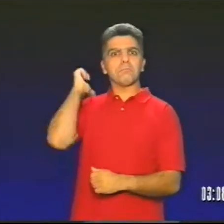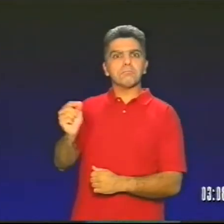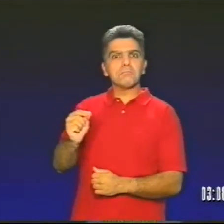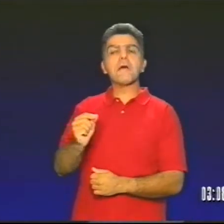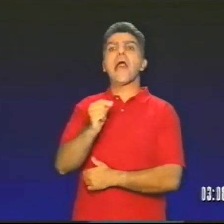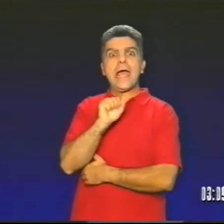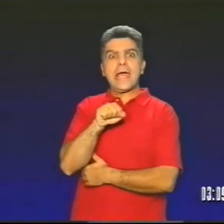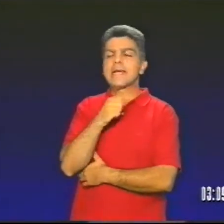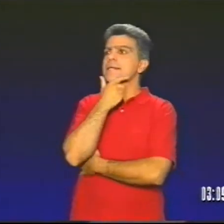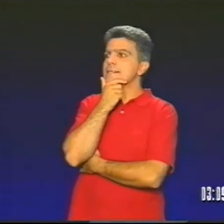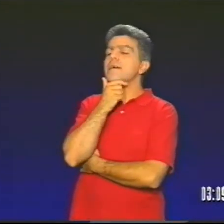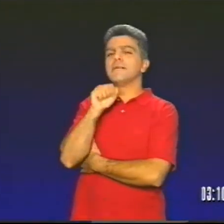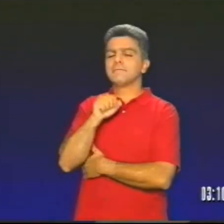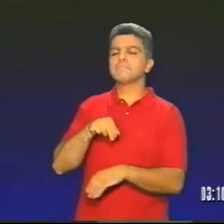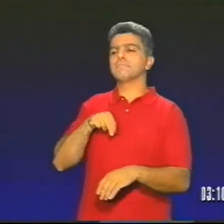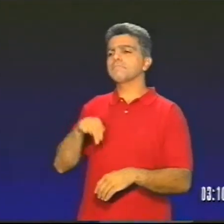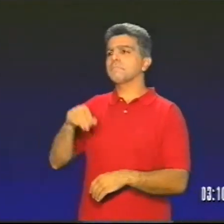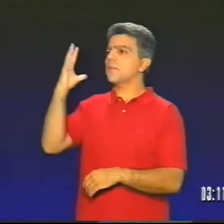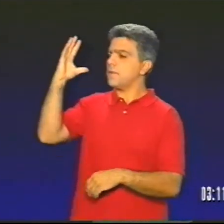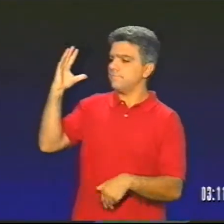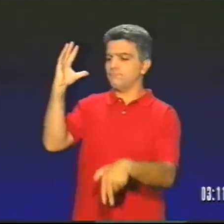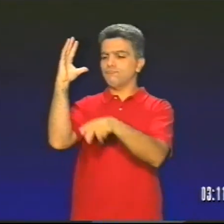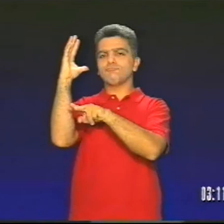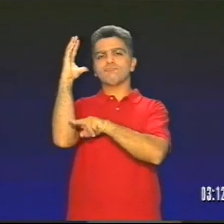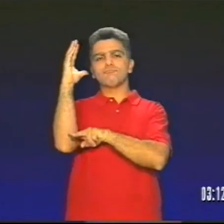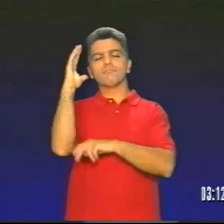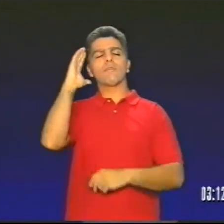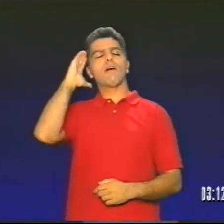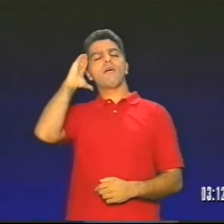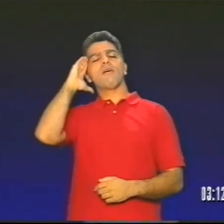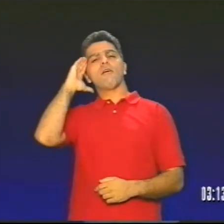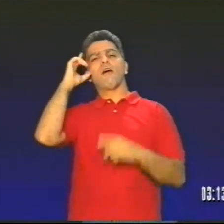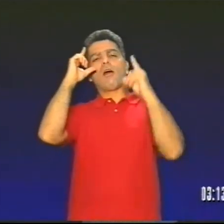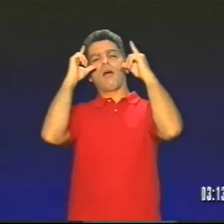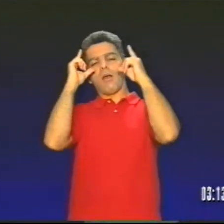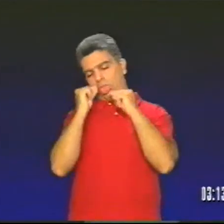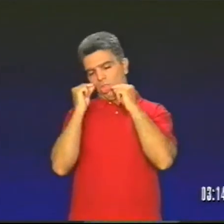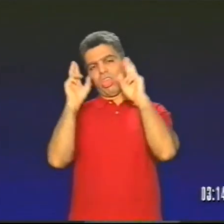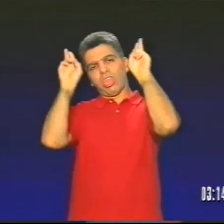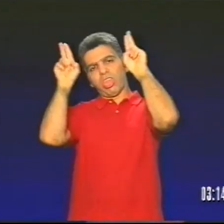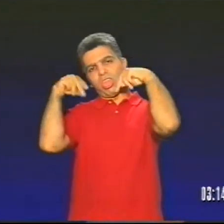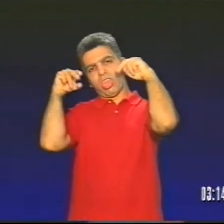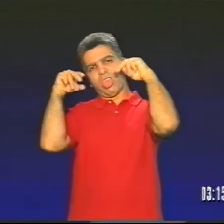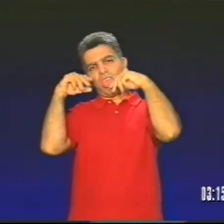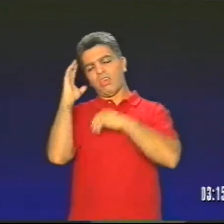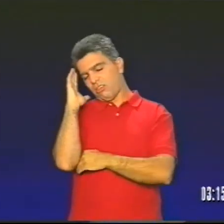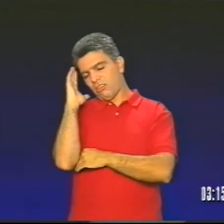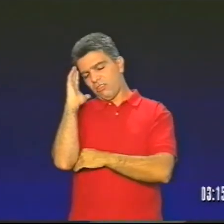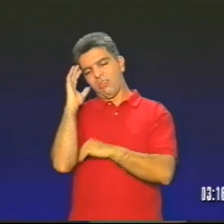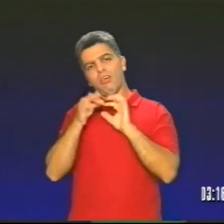ξαπλώσω και να κοιμηθώ Μέχρι που να με φτάσει η χελώνα Και μετά αμέσως πάλι θα τρέξω Πήγε λοιπόν κοντά στον κορμό Και ξάπλωσε Έκλεισαν τα μάτια του Πέσανε και